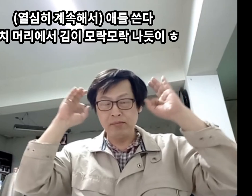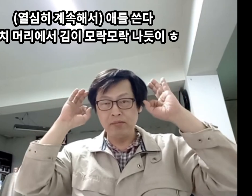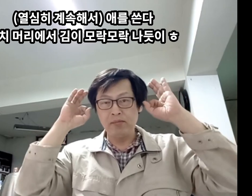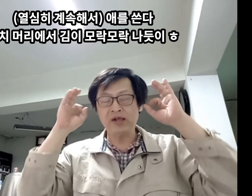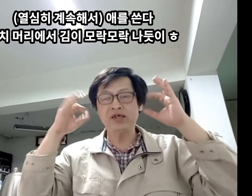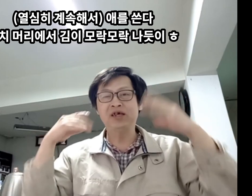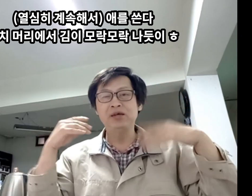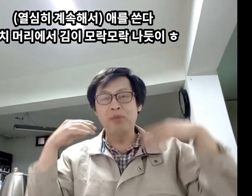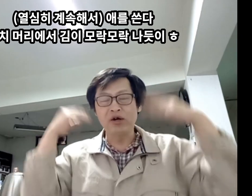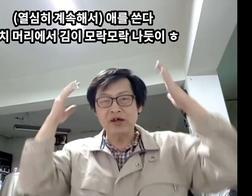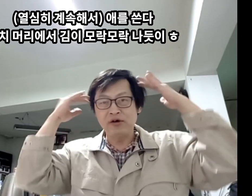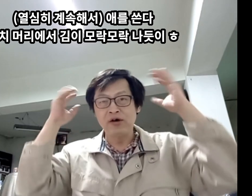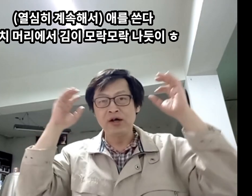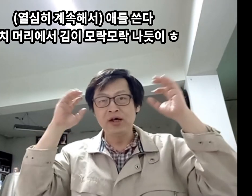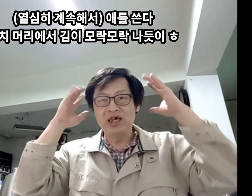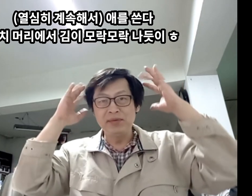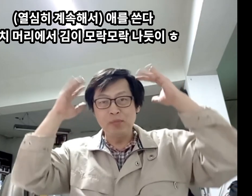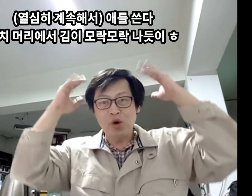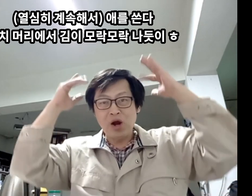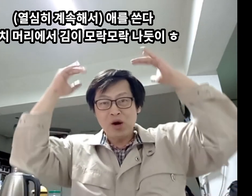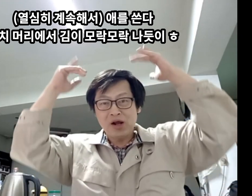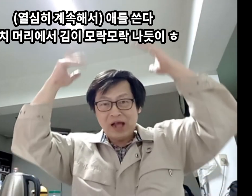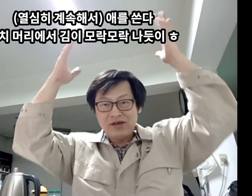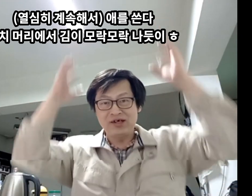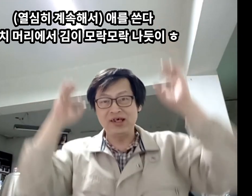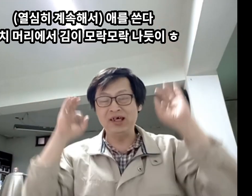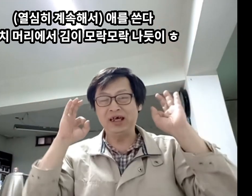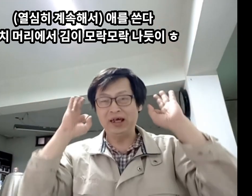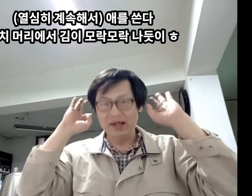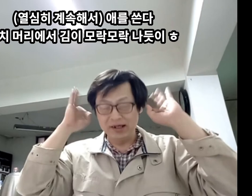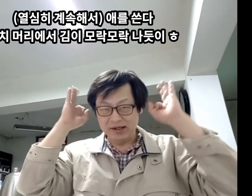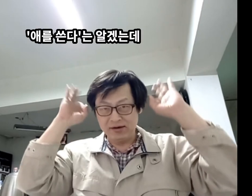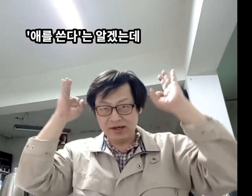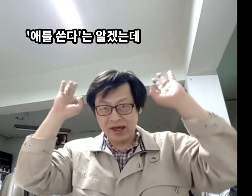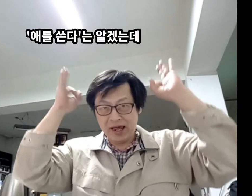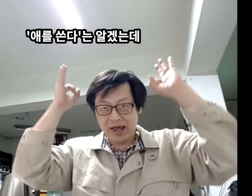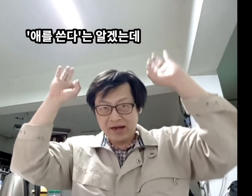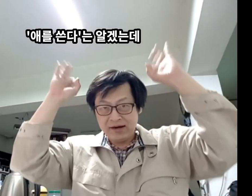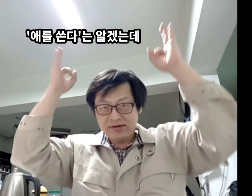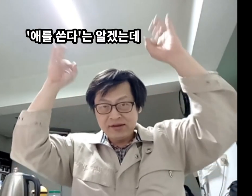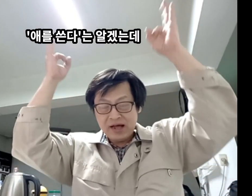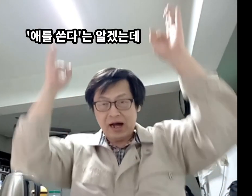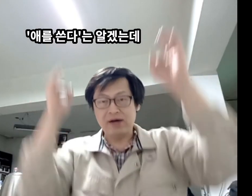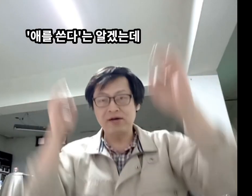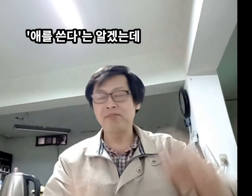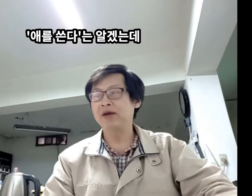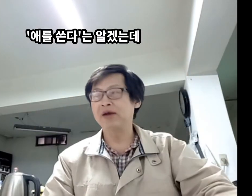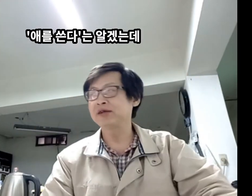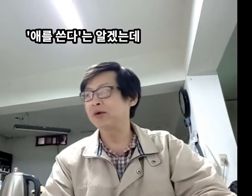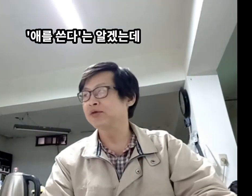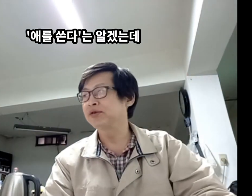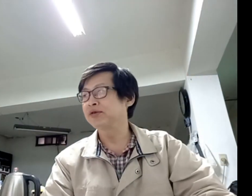마치 머리에서 김이 모락모락 나듯이 그렇게 애를 쓴다 그런 말인지 알고 있는데